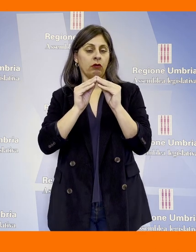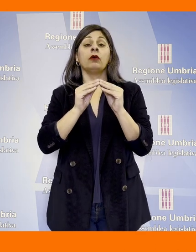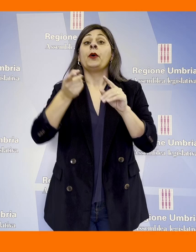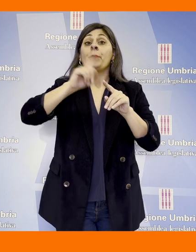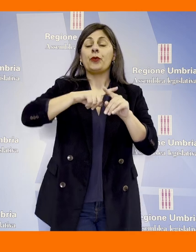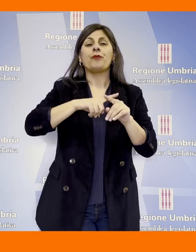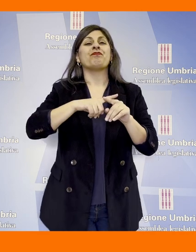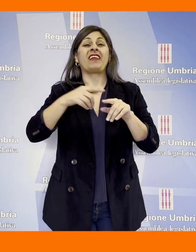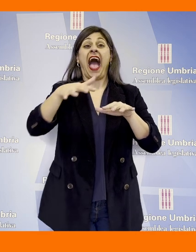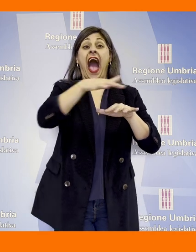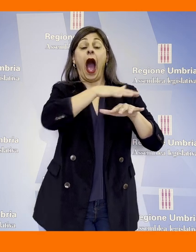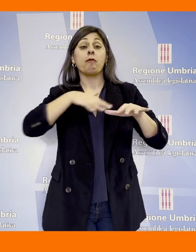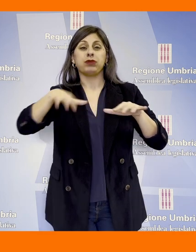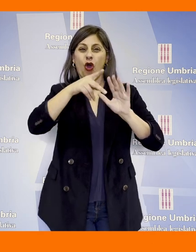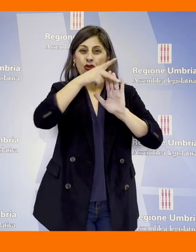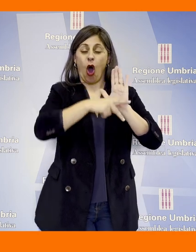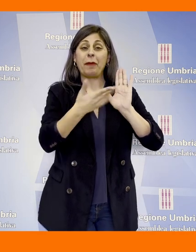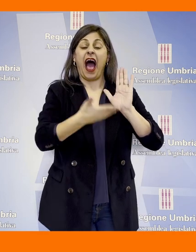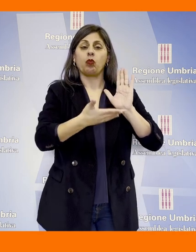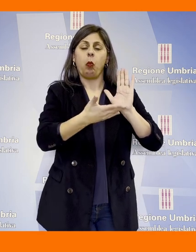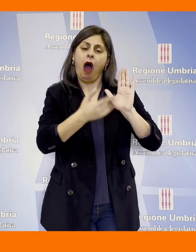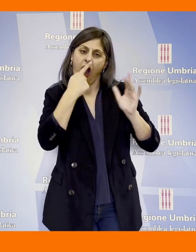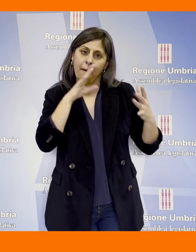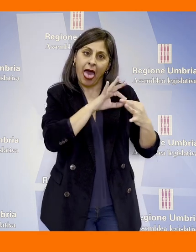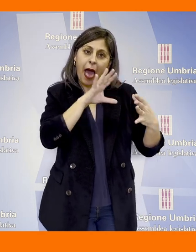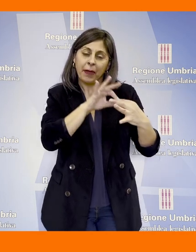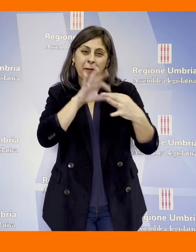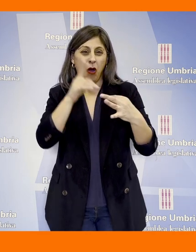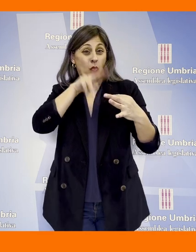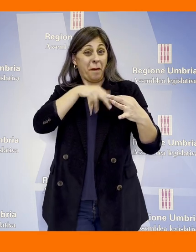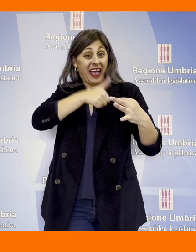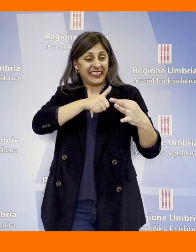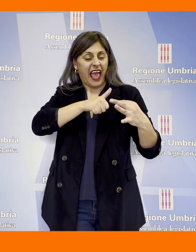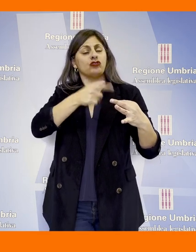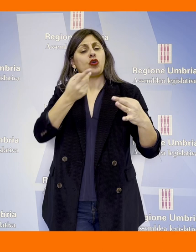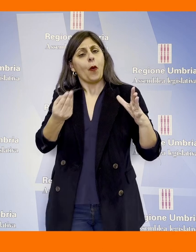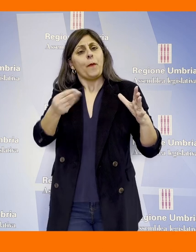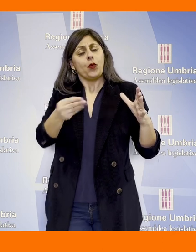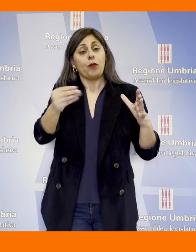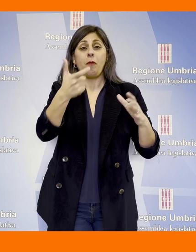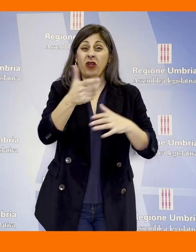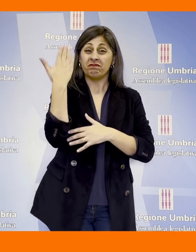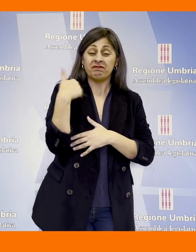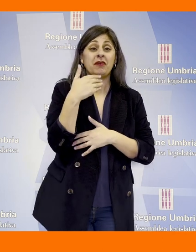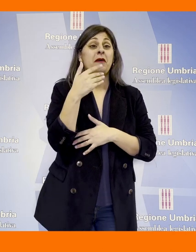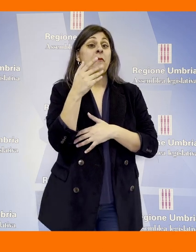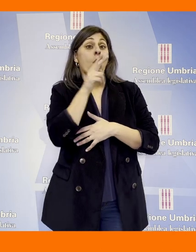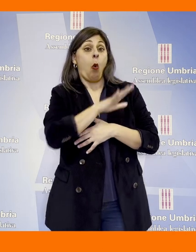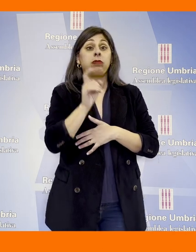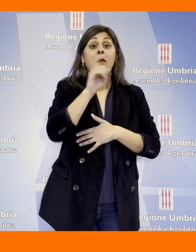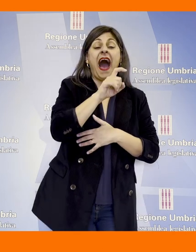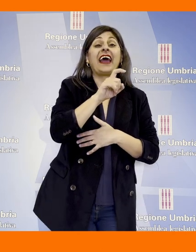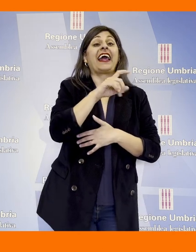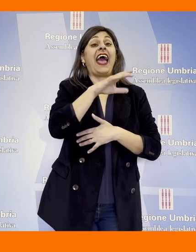estendere l'ambito di applicazione delle norme emanate a seguito degli eventi sismici del 2016 che hanno colpito Umbria, Marche, Abruzzo e